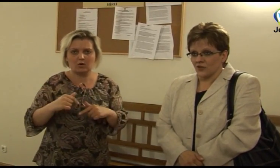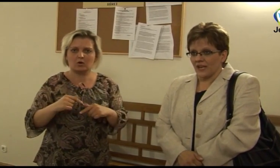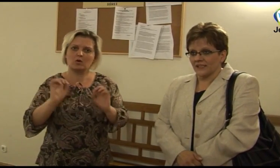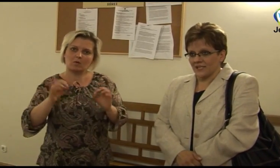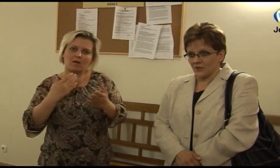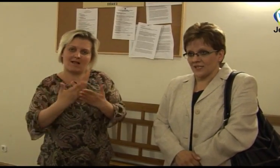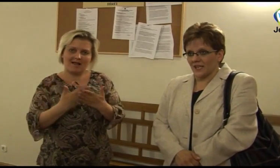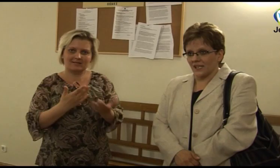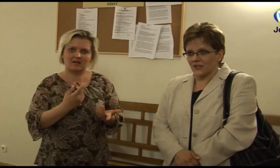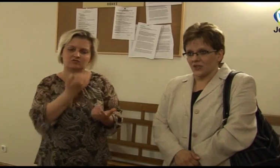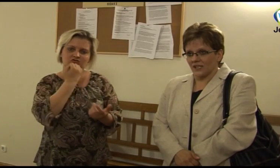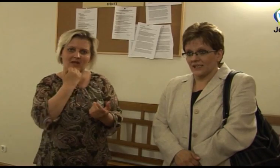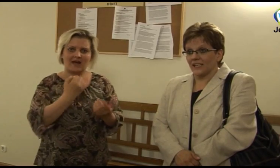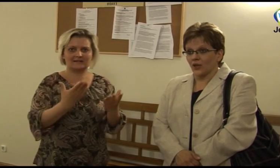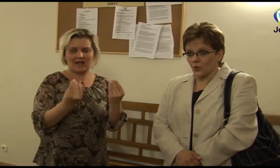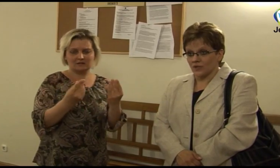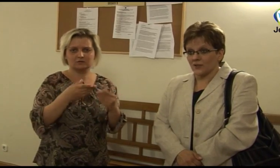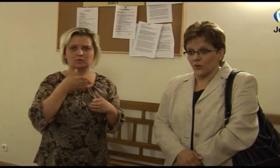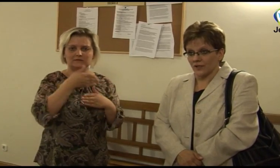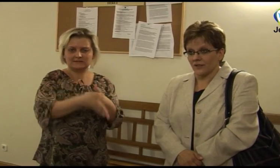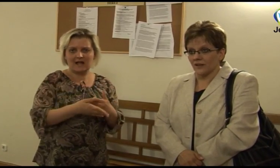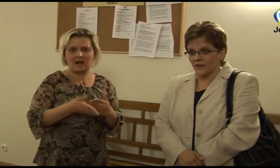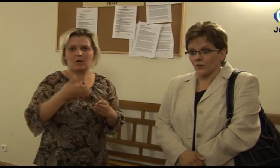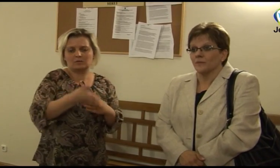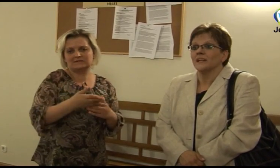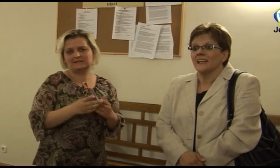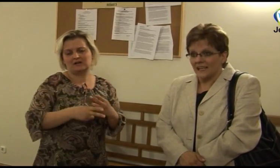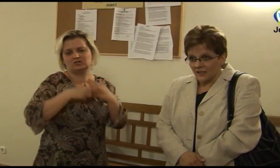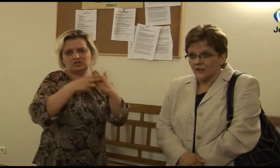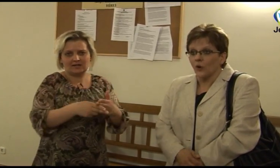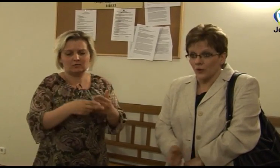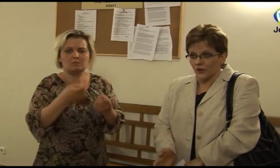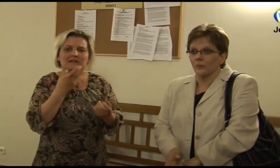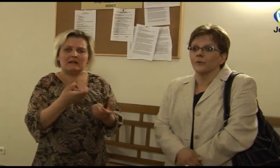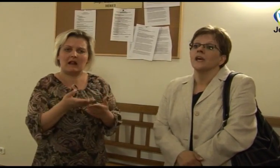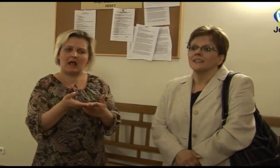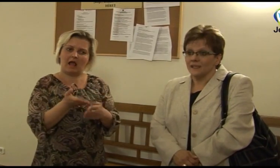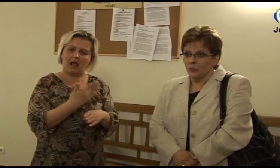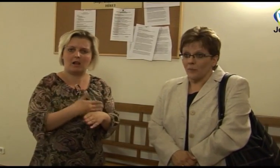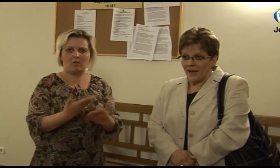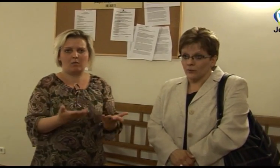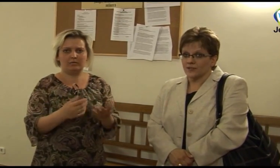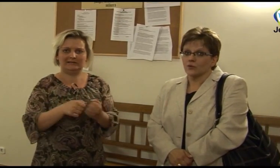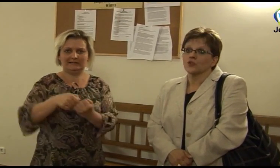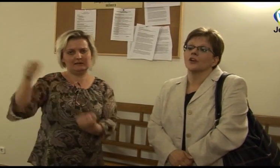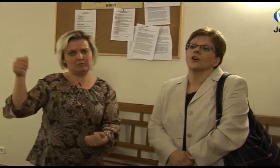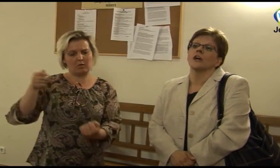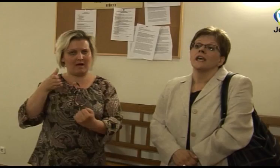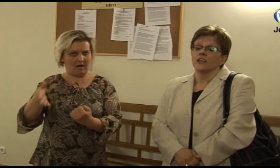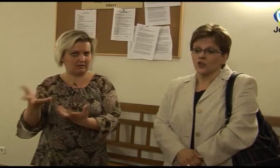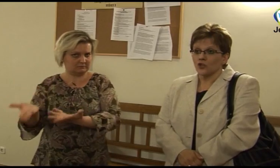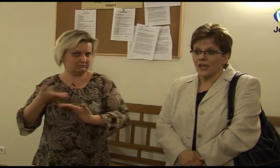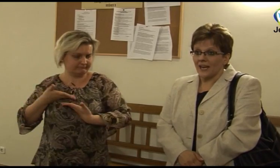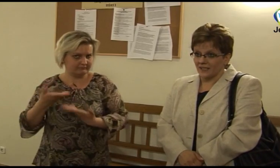saját eszközeinkkel segíteni ahhoz, hogy minél hamarabb diplomához őssanak, és a saját